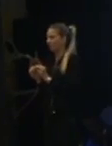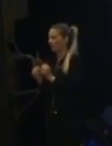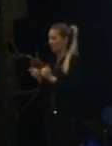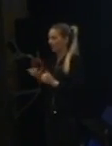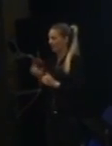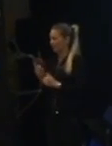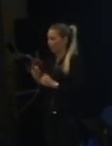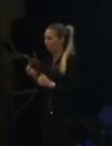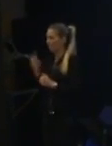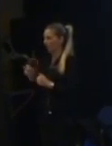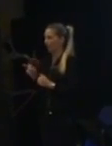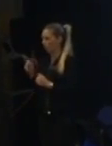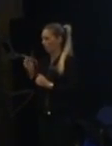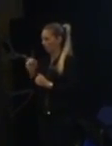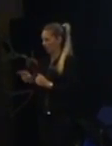bakom dem. Sonen.